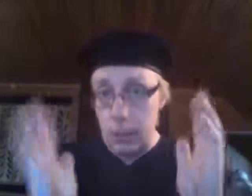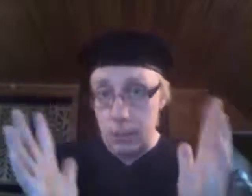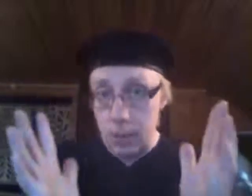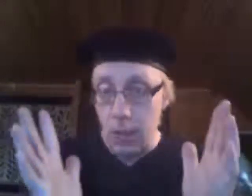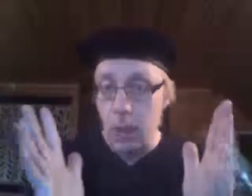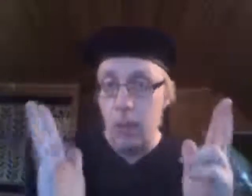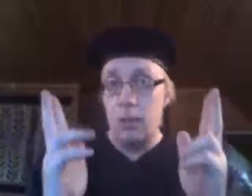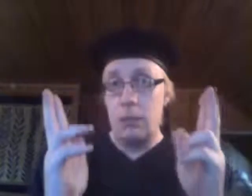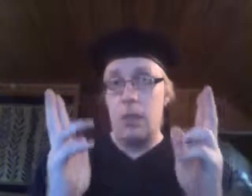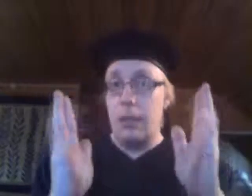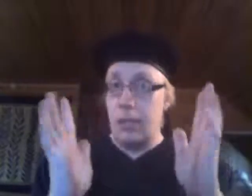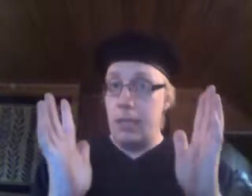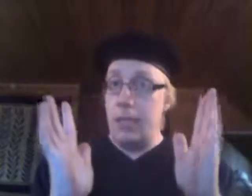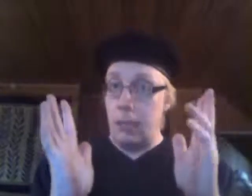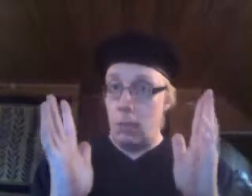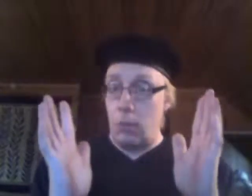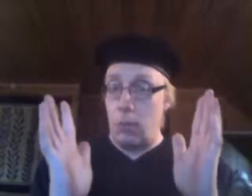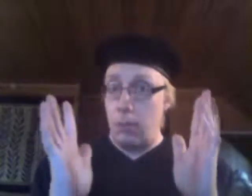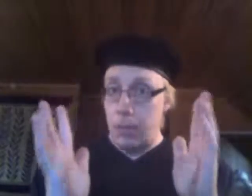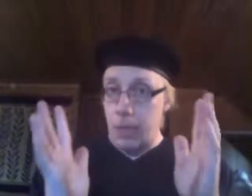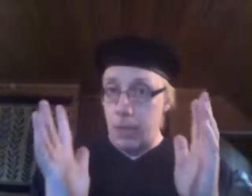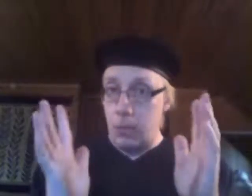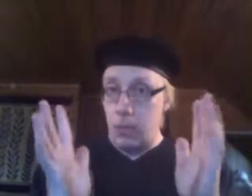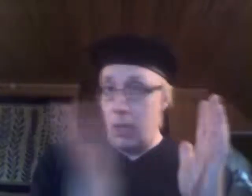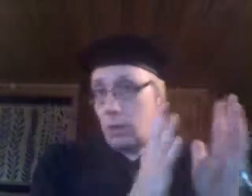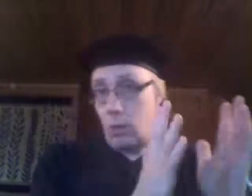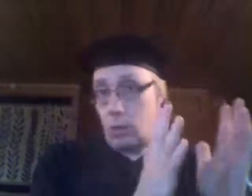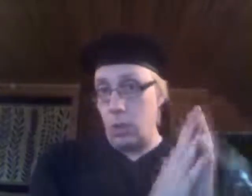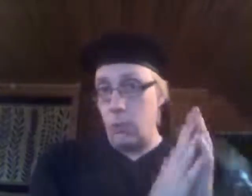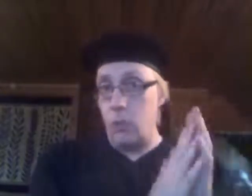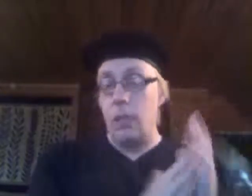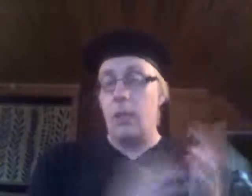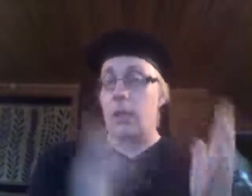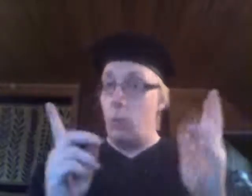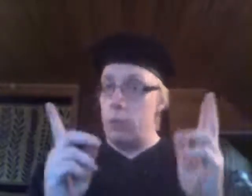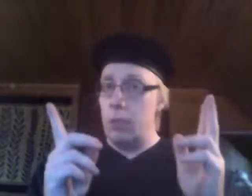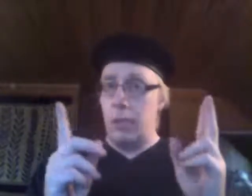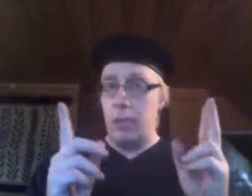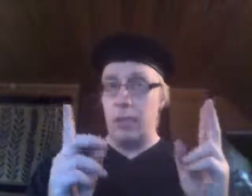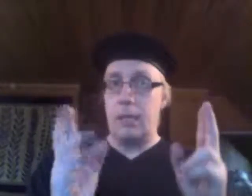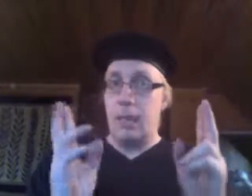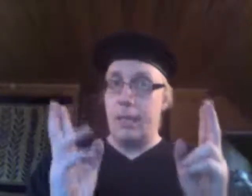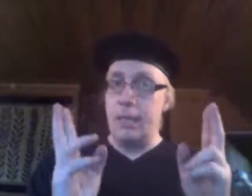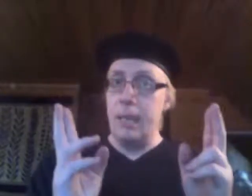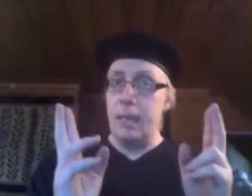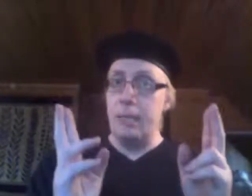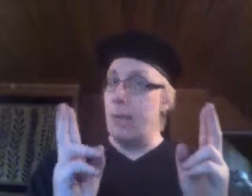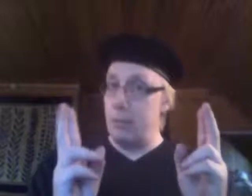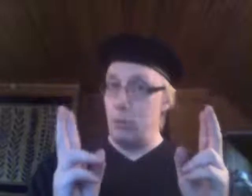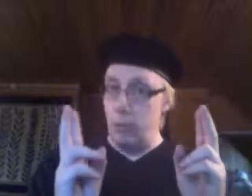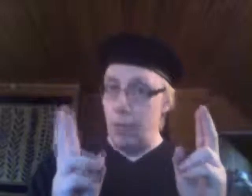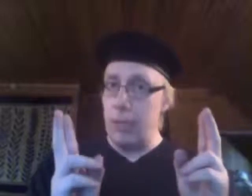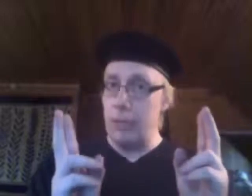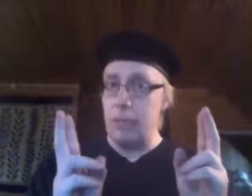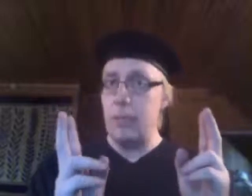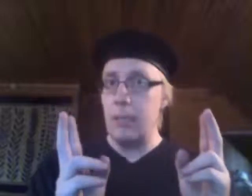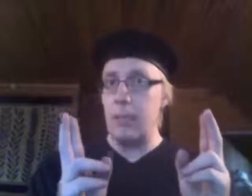Stalin ja Hitler-korttia pitää käyttää, natsikorttia ja muita, niin muistetaan, että Hitlerin pääsi myös valtaan sen takia,